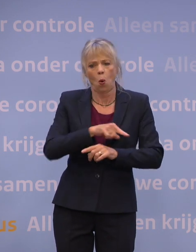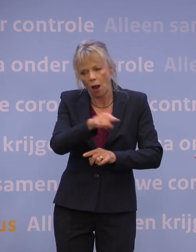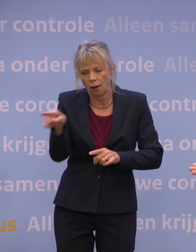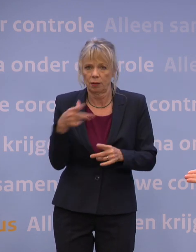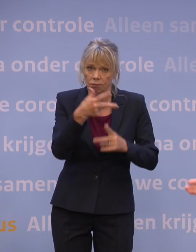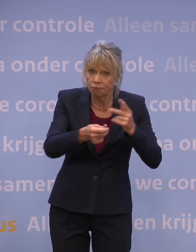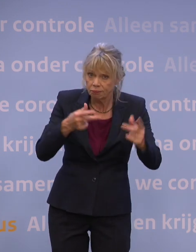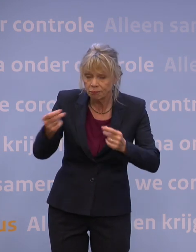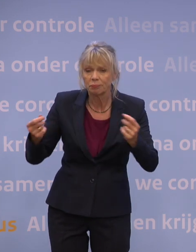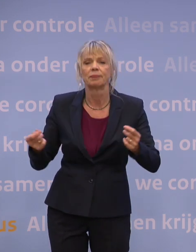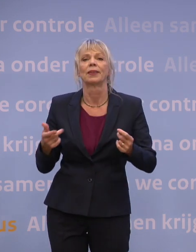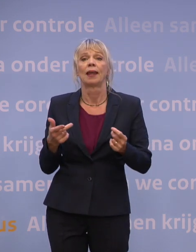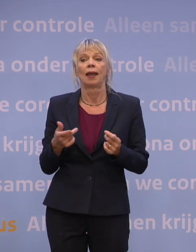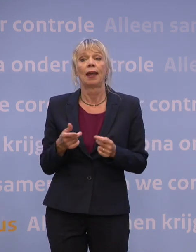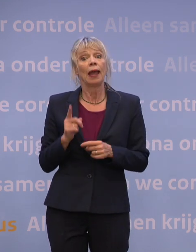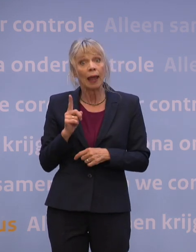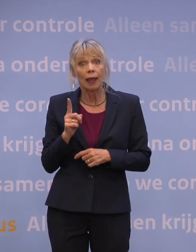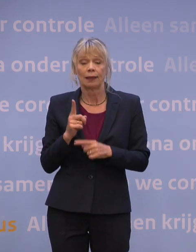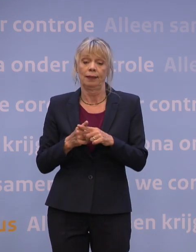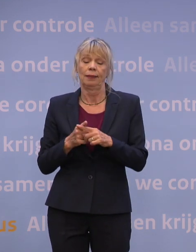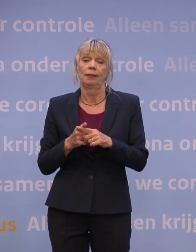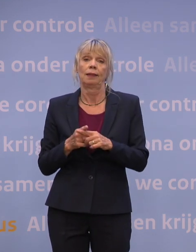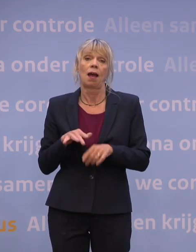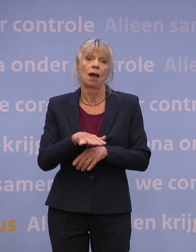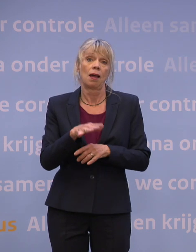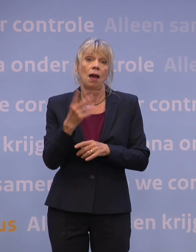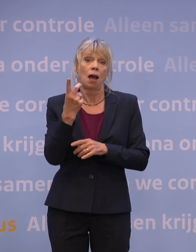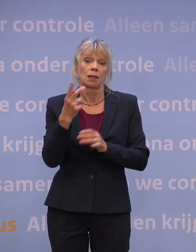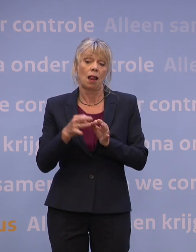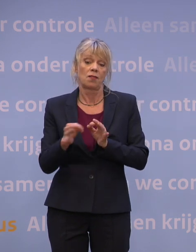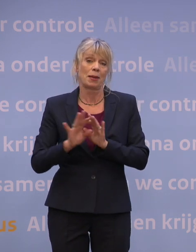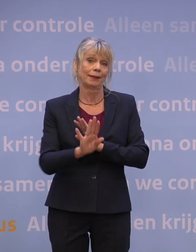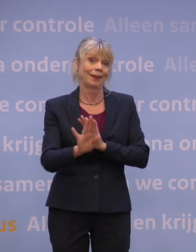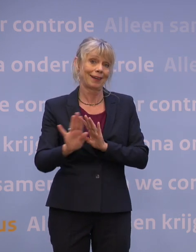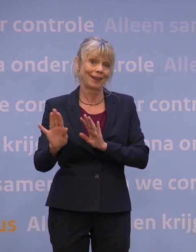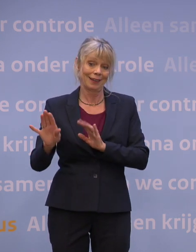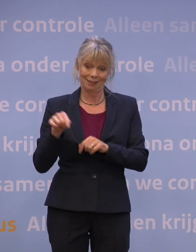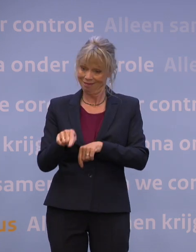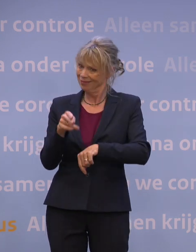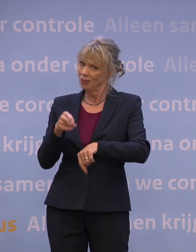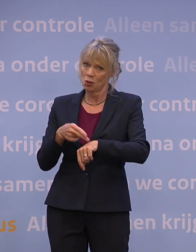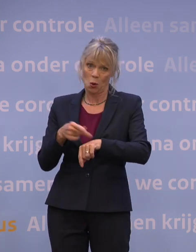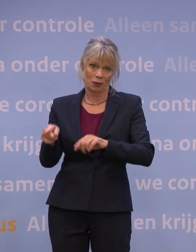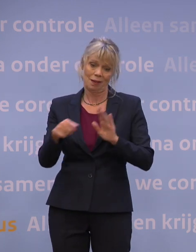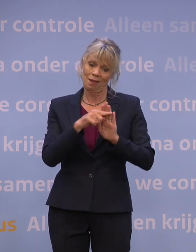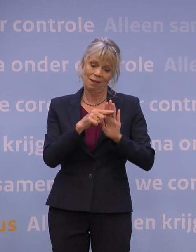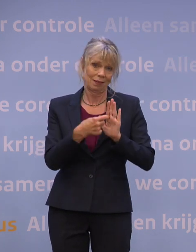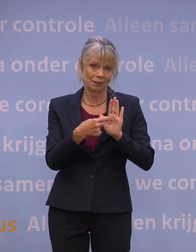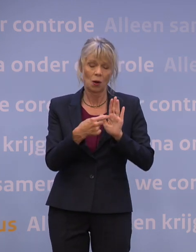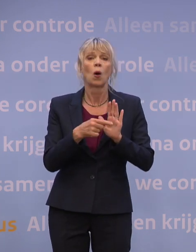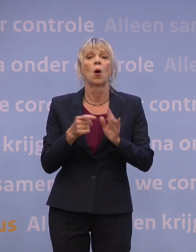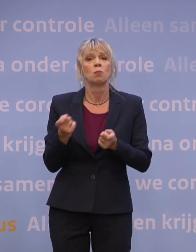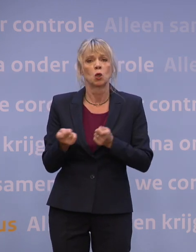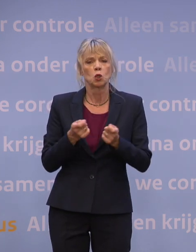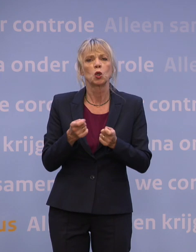die anderhalve meter nog eventjes te handhaven. Want we hebben hem gewoon nodig om daarmee ook de verspreiding van die Delta-variant te vertragen en te verlagen.